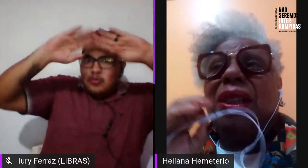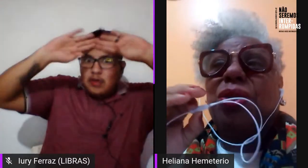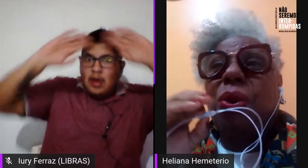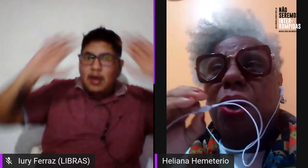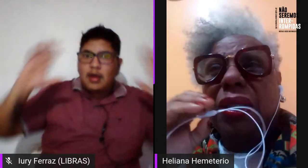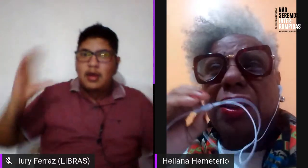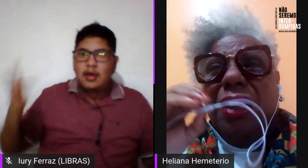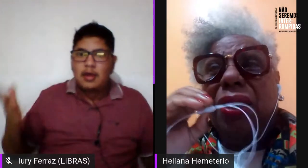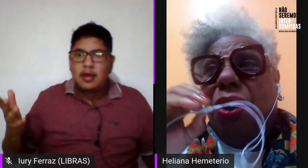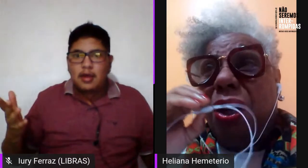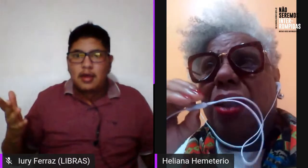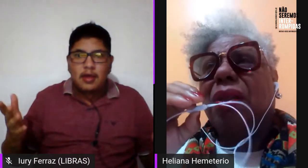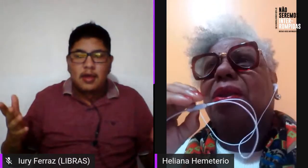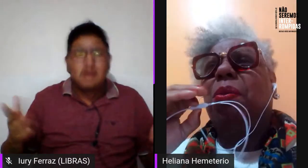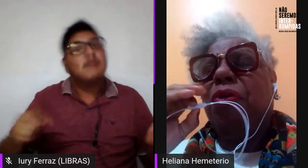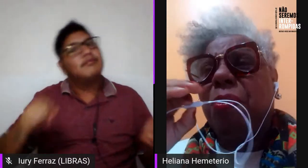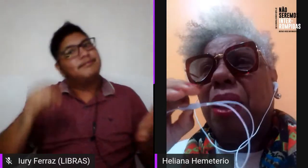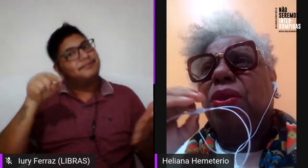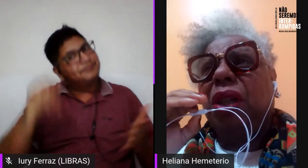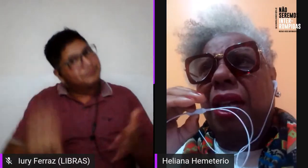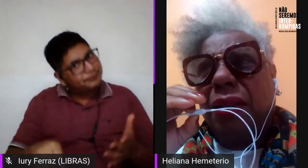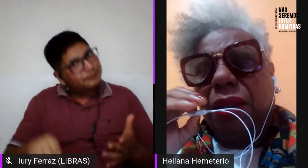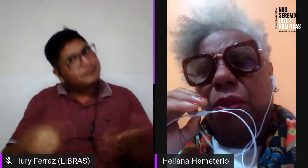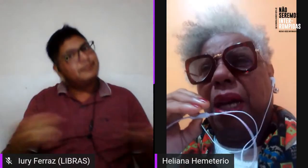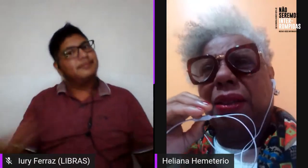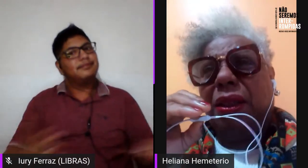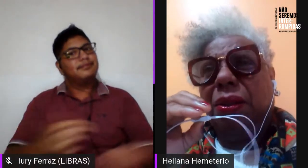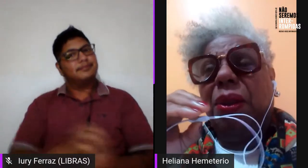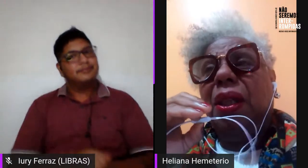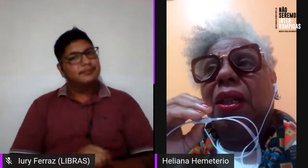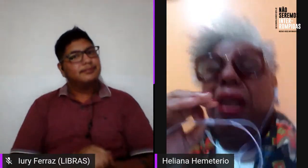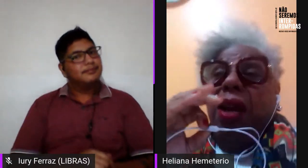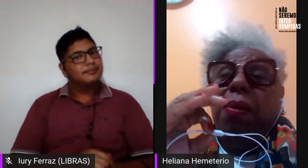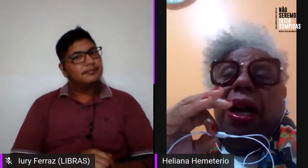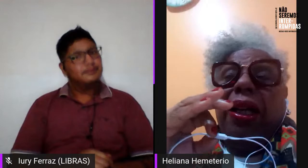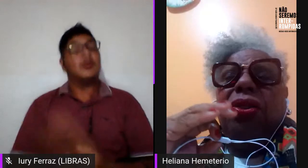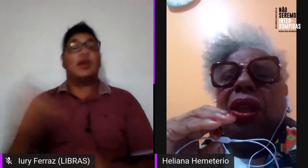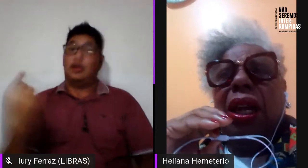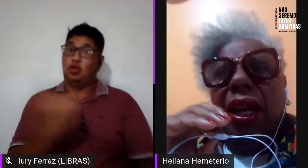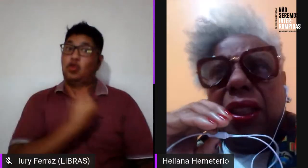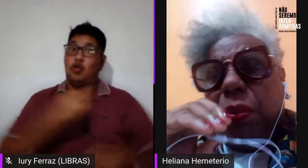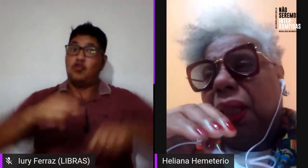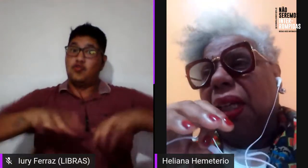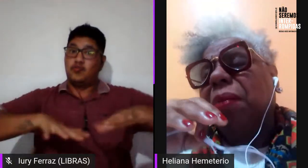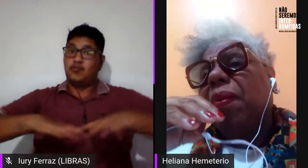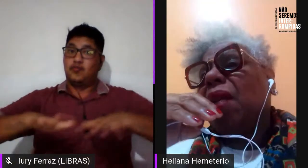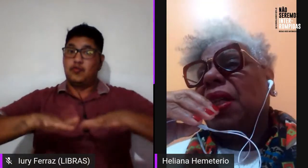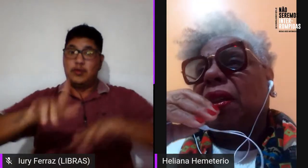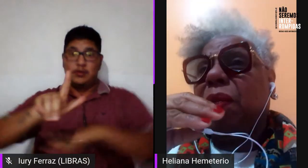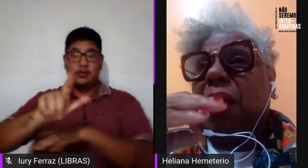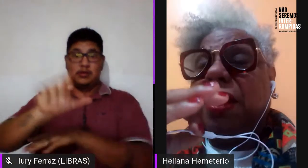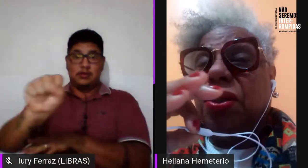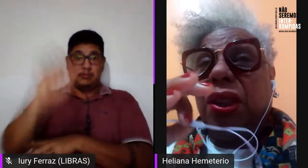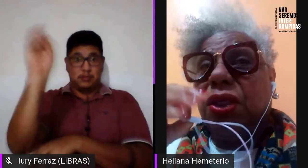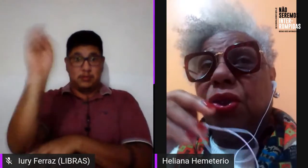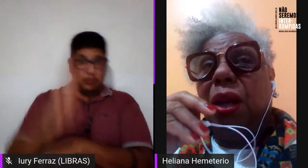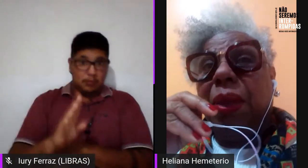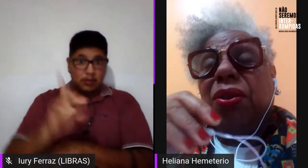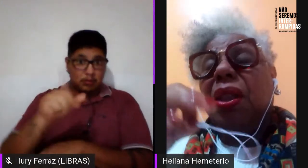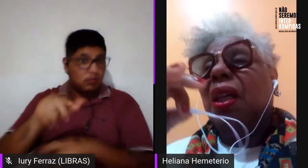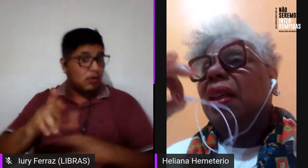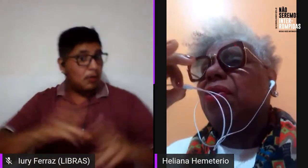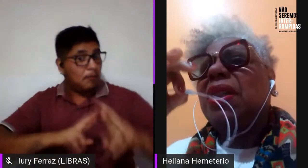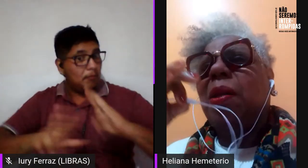então são essas coisas, nós, do movimento de lésbicas do Brasil, e é uma rede de lésbicas fazendo uma série de